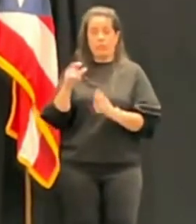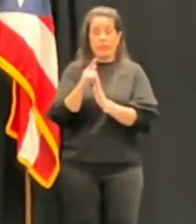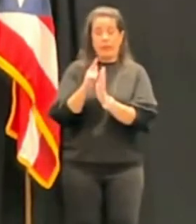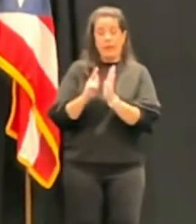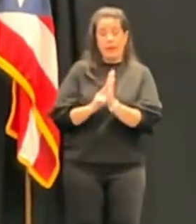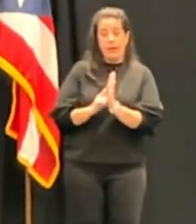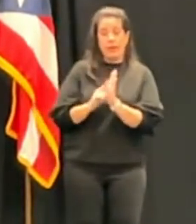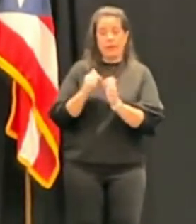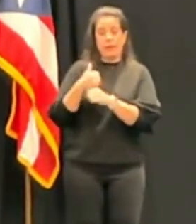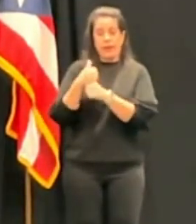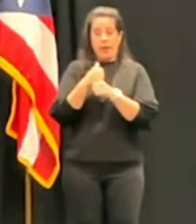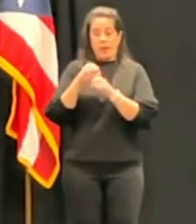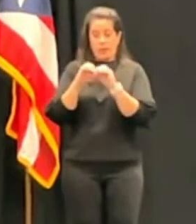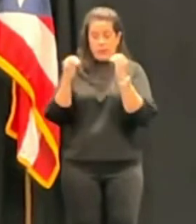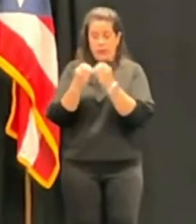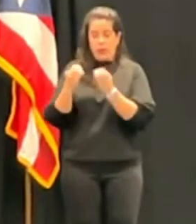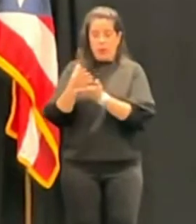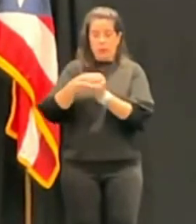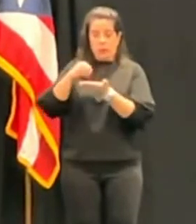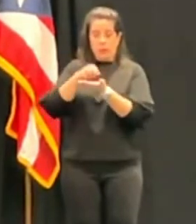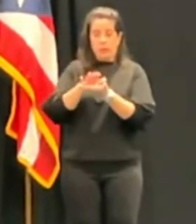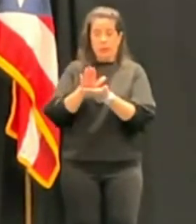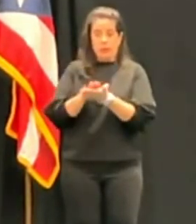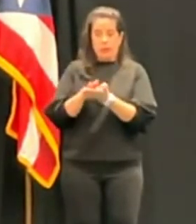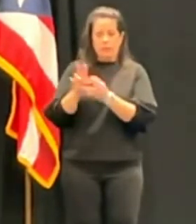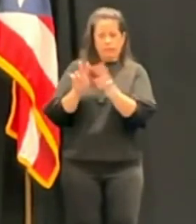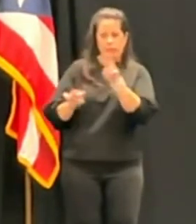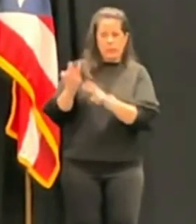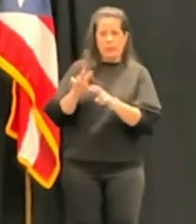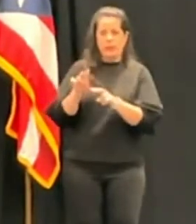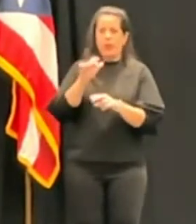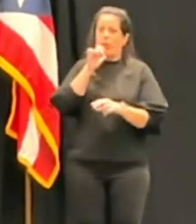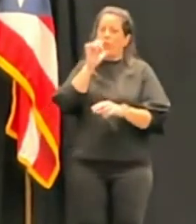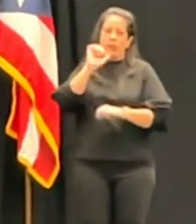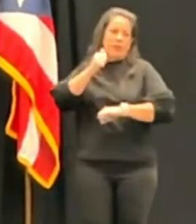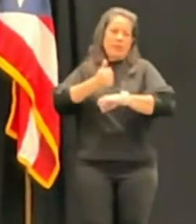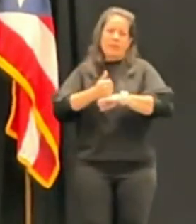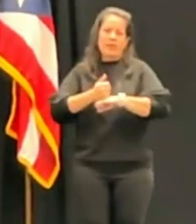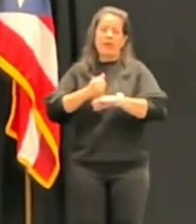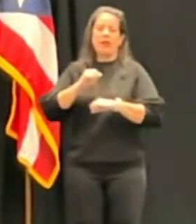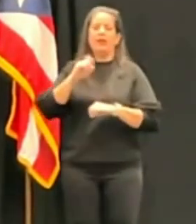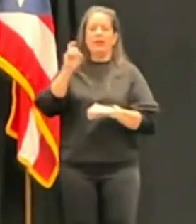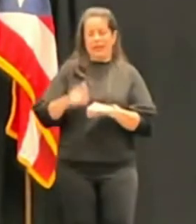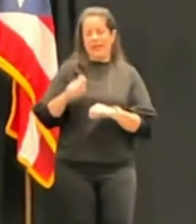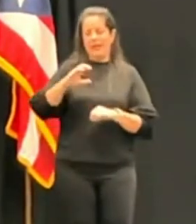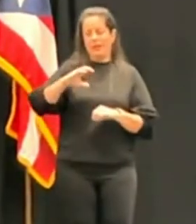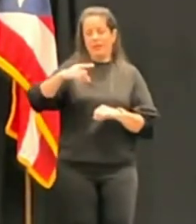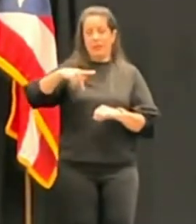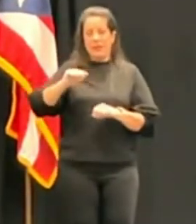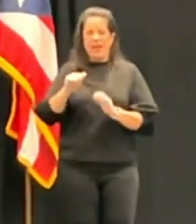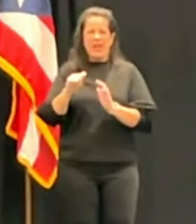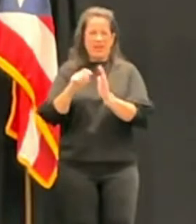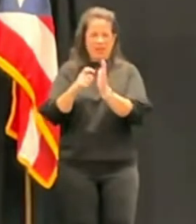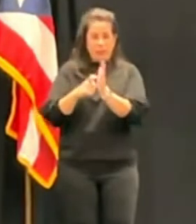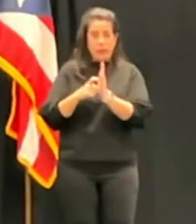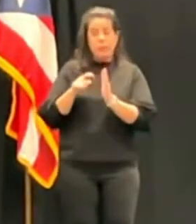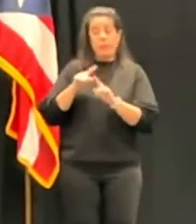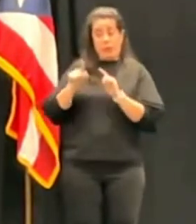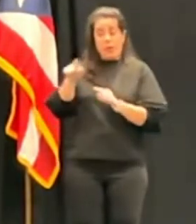crea la Oficina del Contralor no establecía que fuera un CPA. Un extraordinario profesional